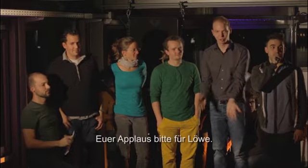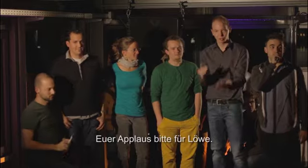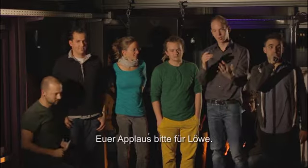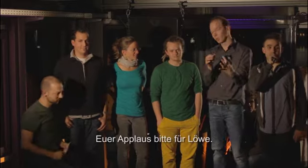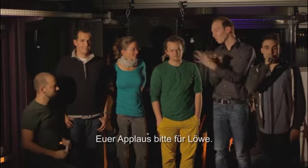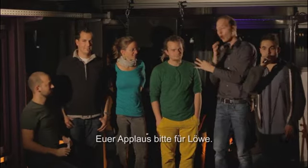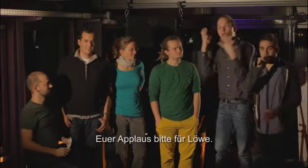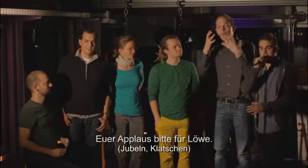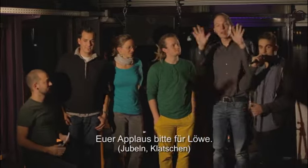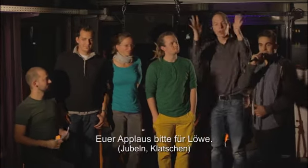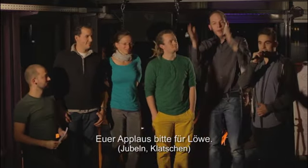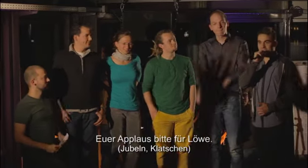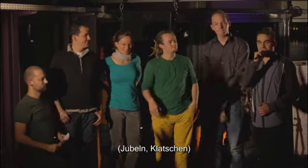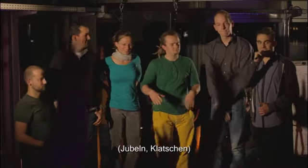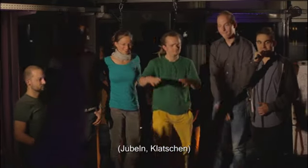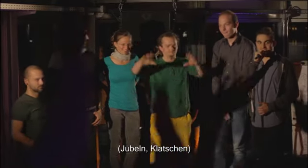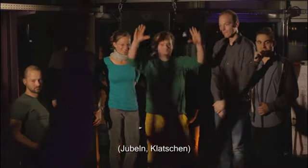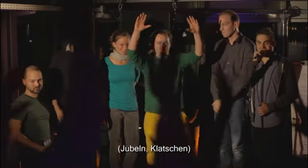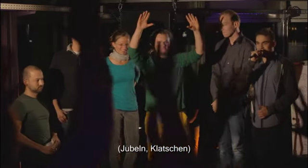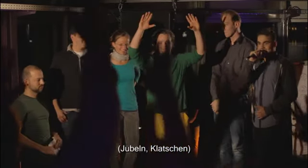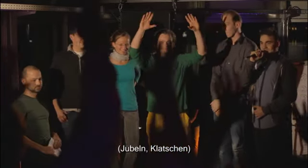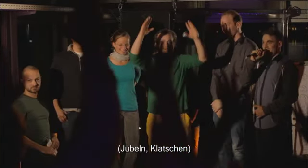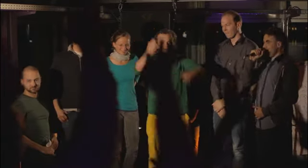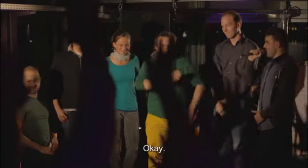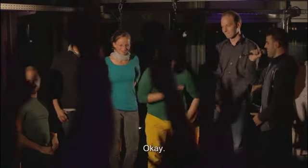Löwe. Vadim tritt vor und verbeugt sich.